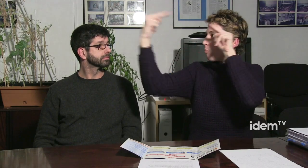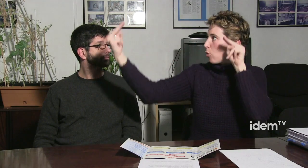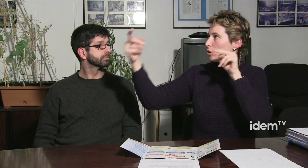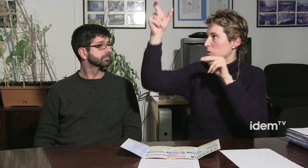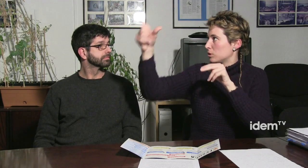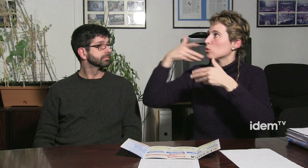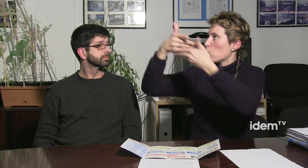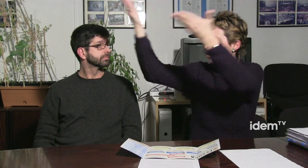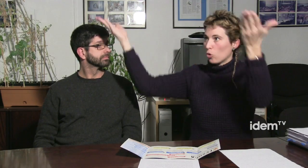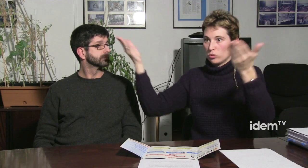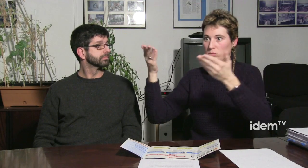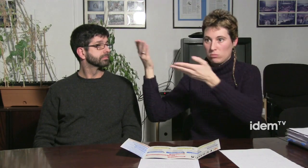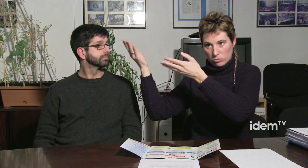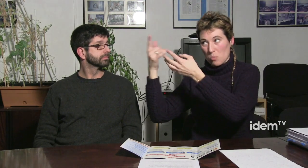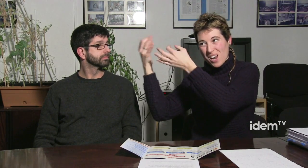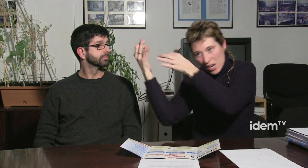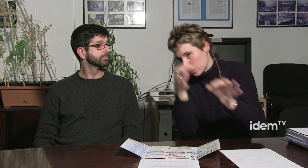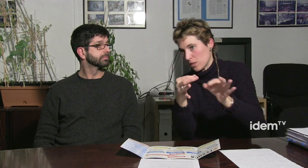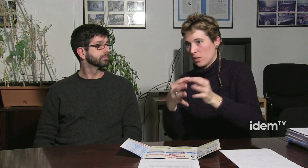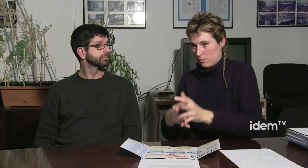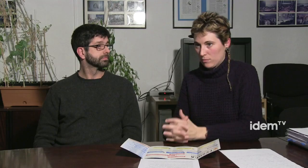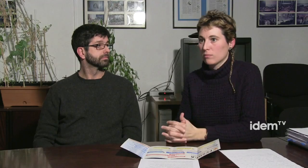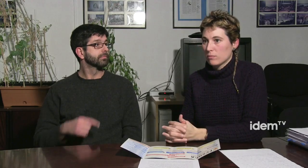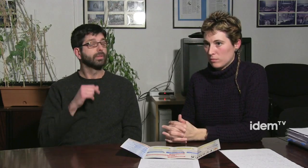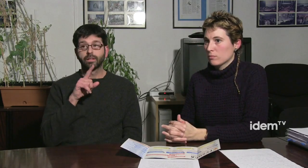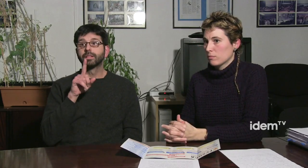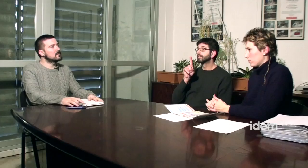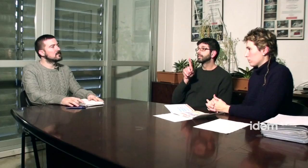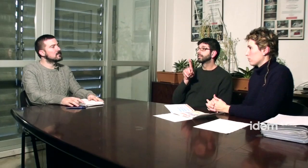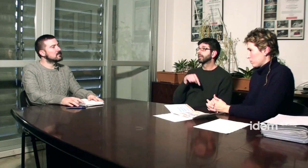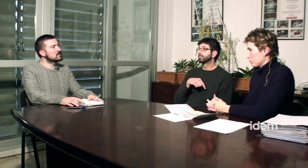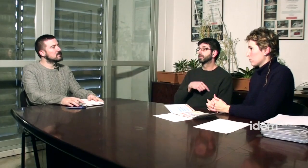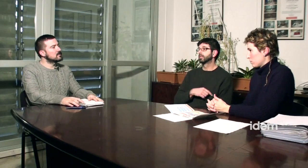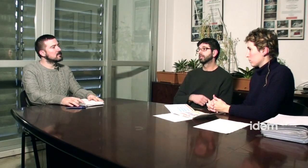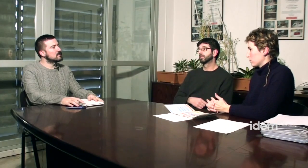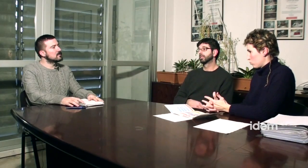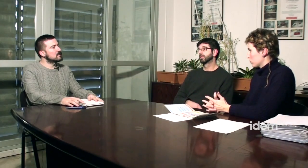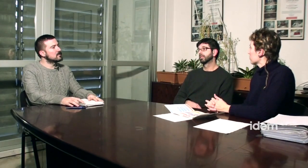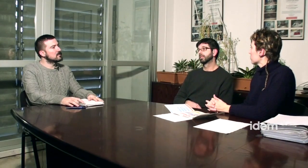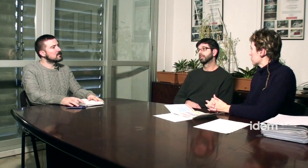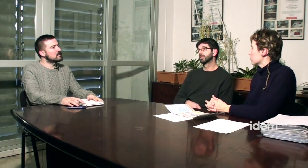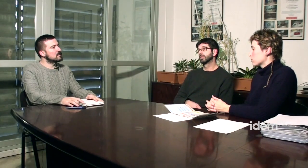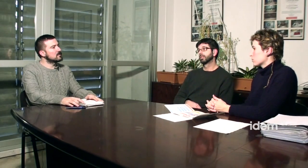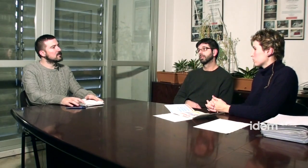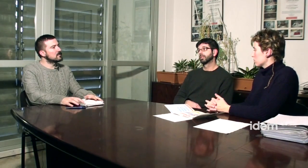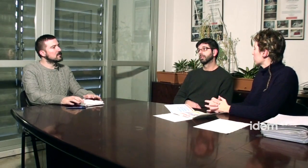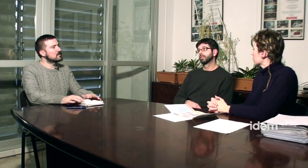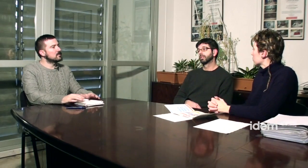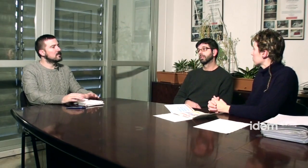nosaltres també per les persones sordes necessitem fer necessitem fer un pont de comunicació amb el resta de la gent i fer